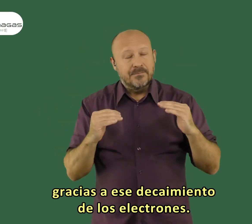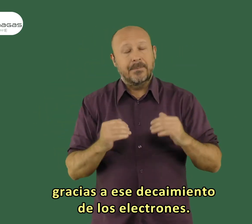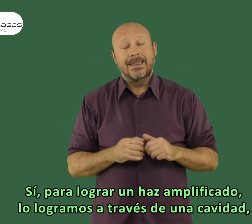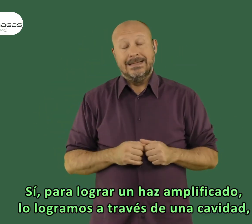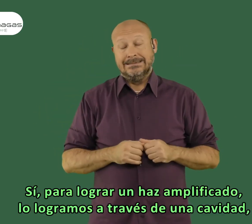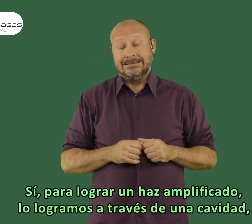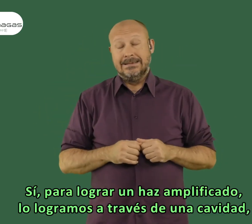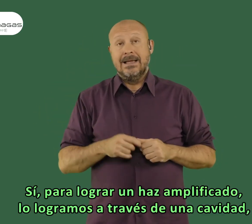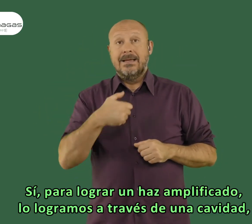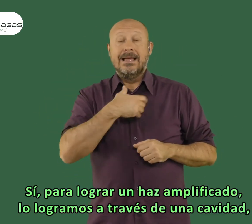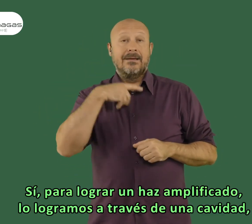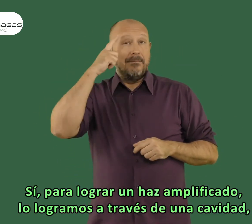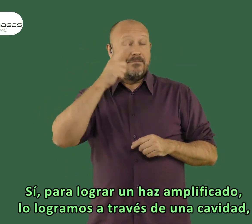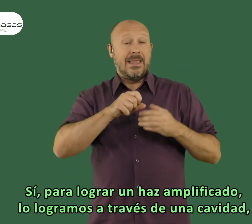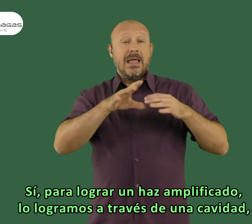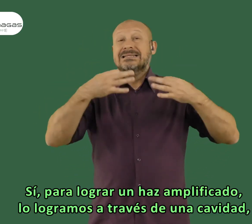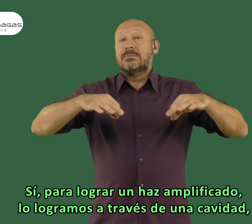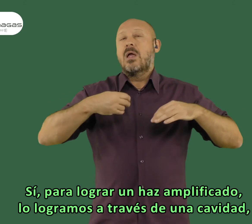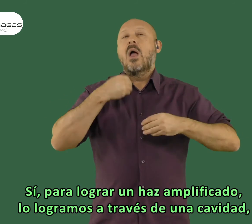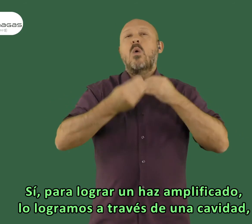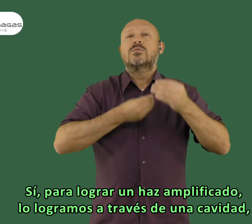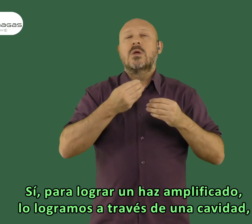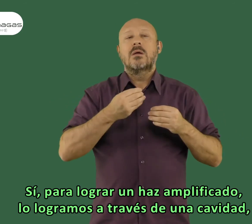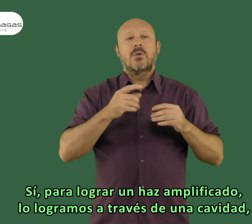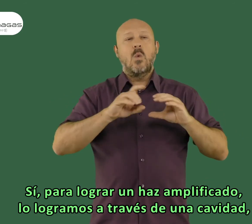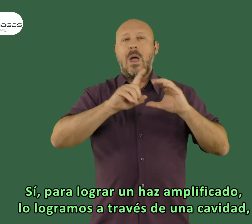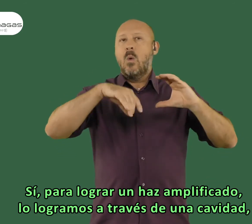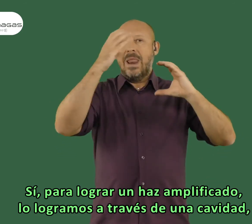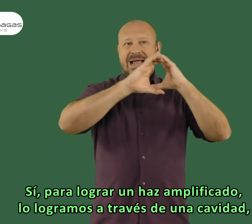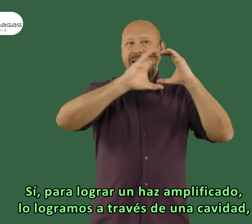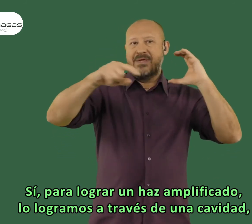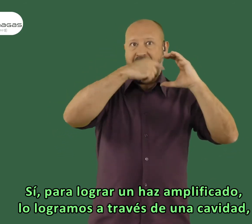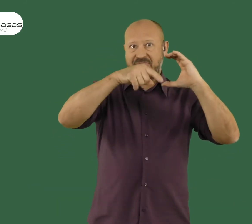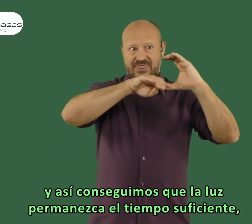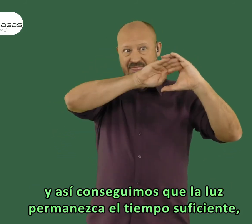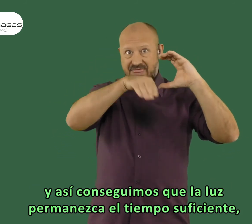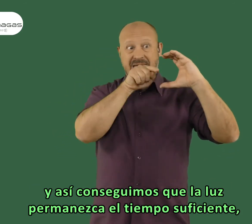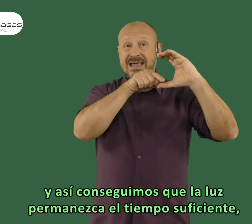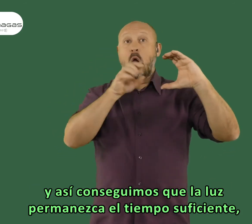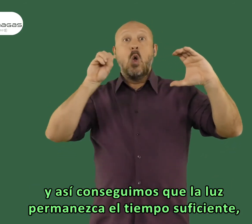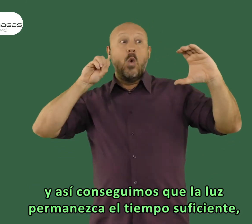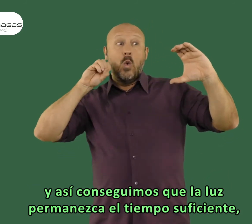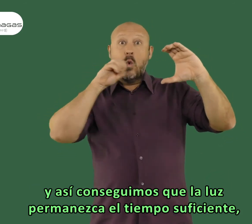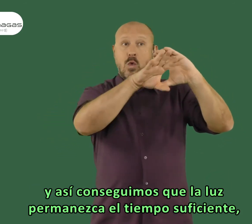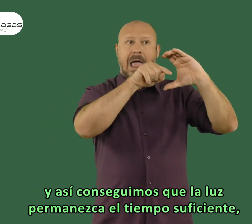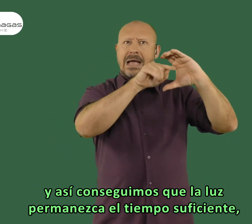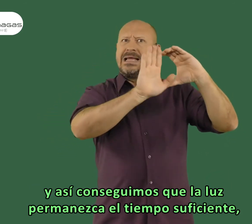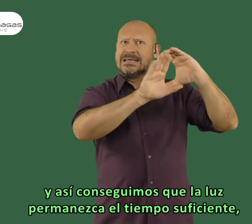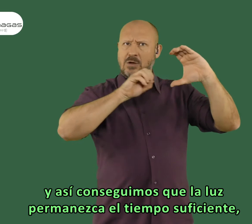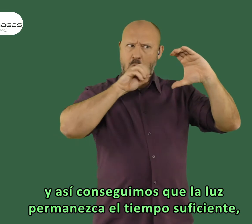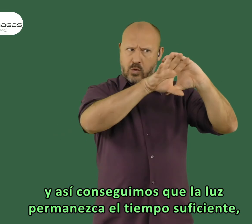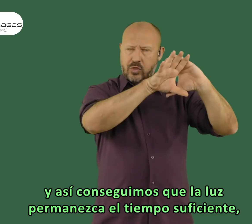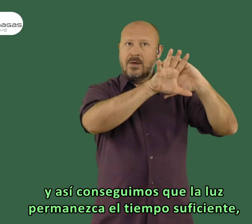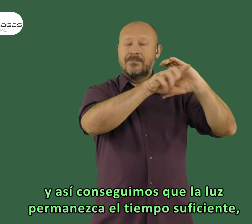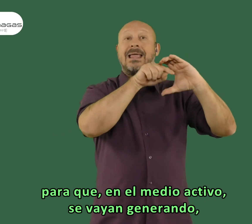electrones. Sí, para lograr un haz amplificado lo logramos a través de una cavidad que lo que conseguimos es que la luz